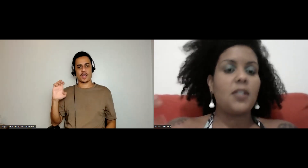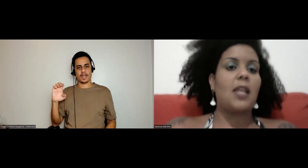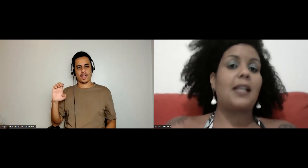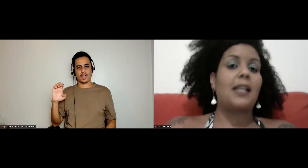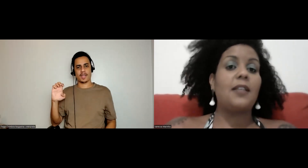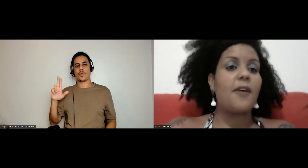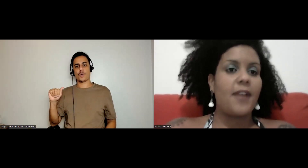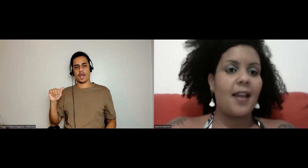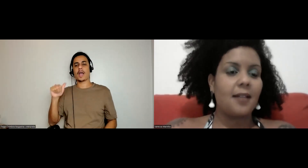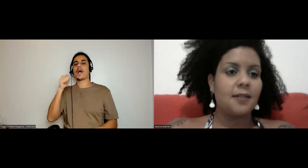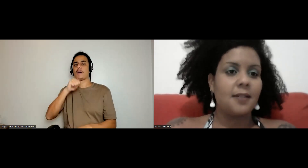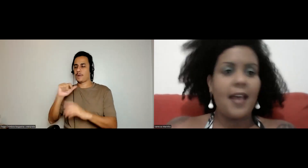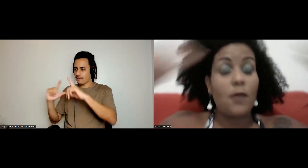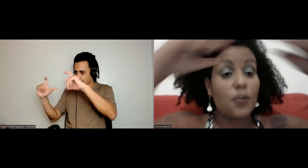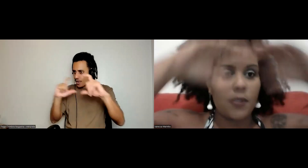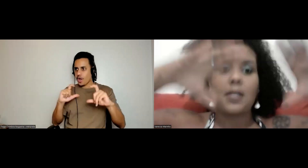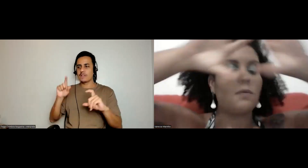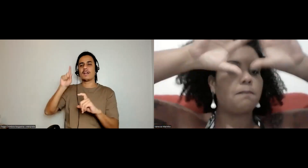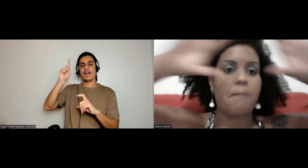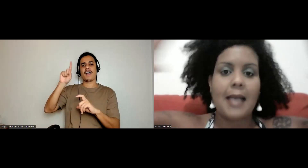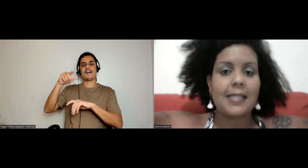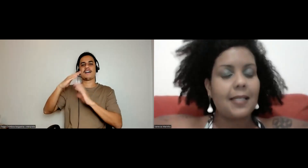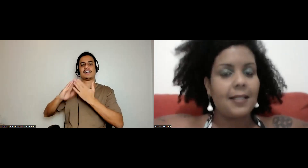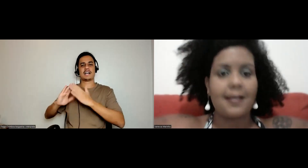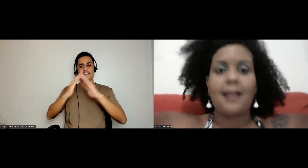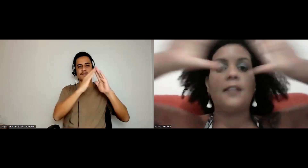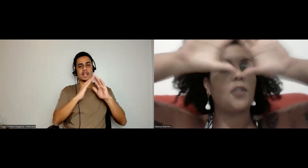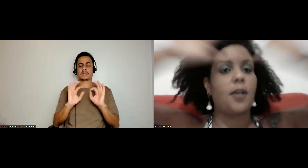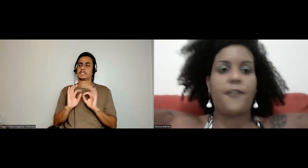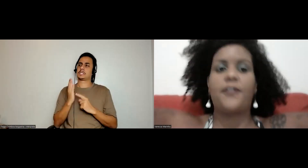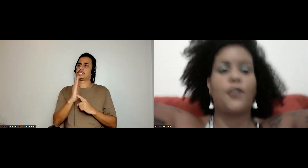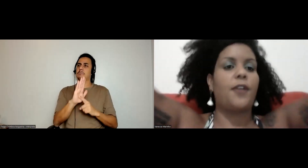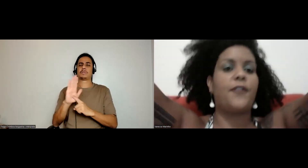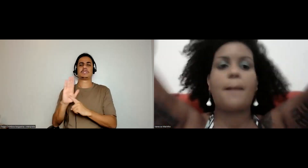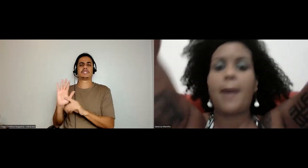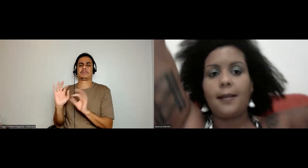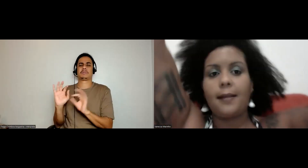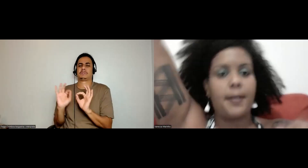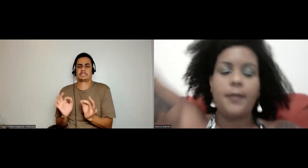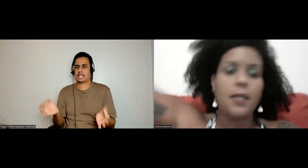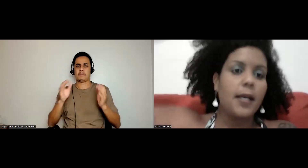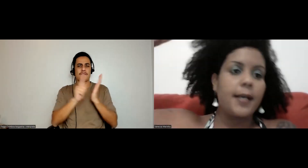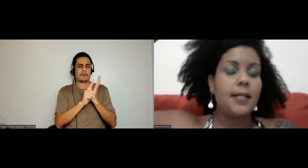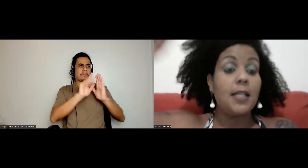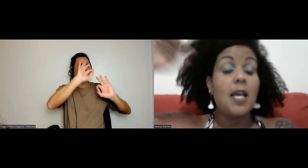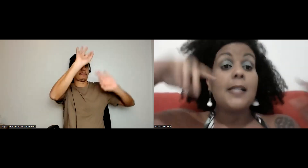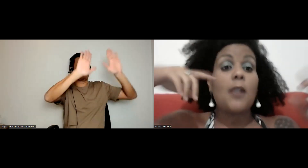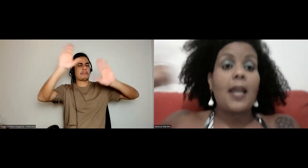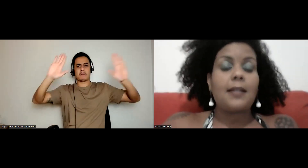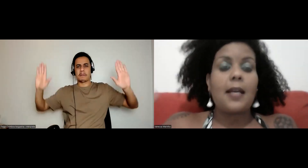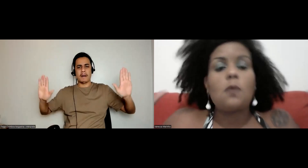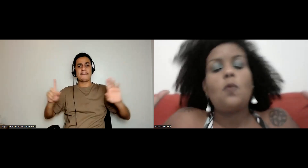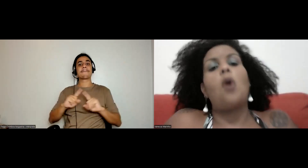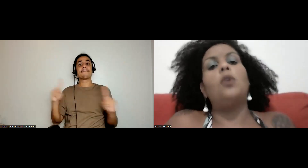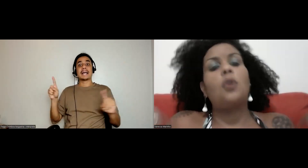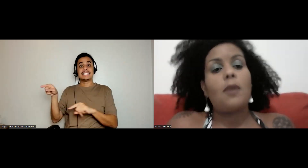fotografa de estética de favela. Era uma exposição basiquinha de fotografia, fotografia na parede de tamanho grande, só